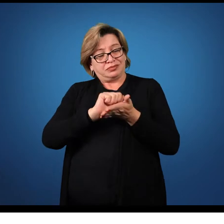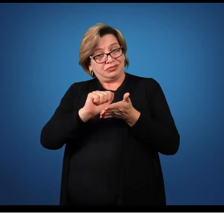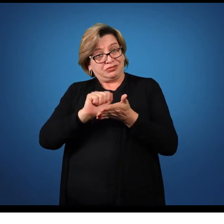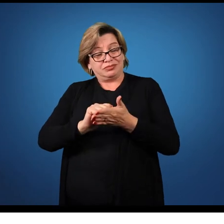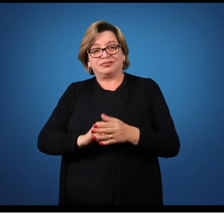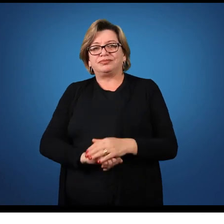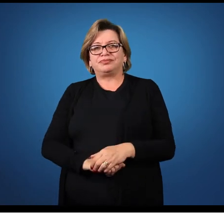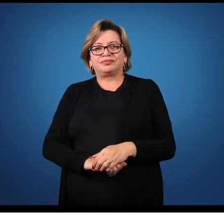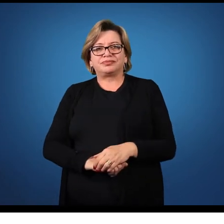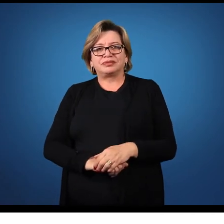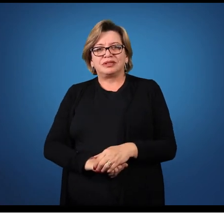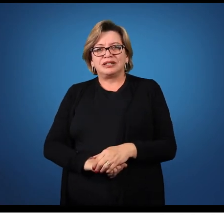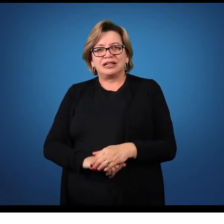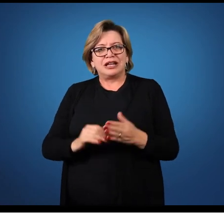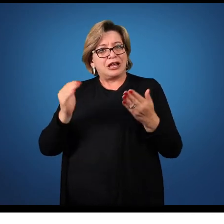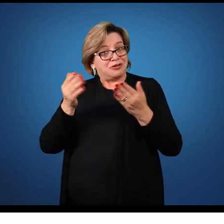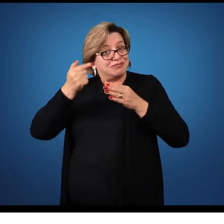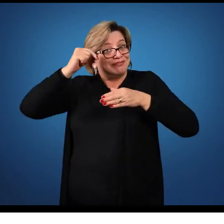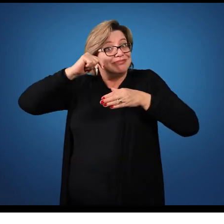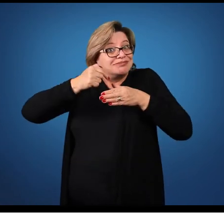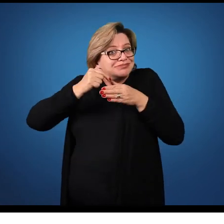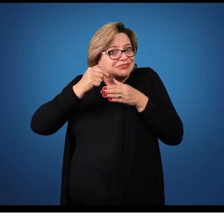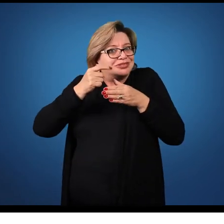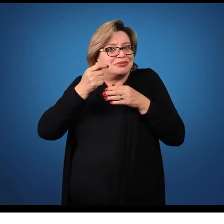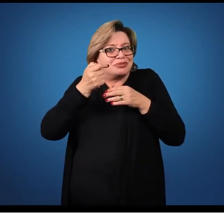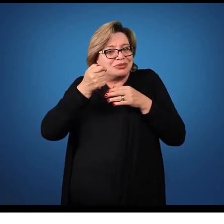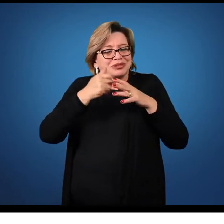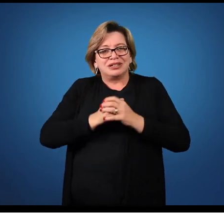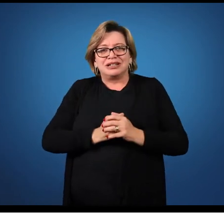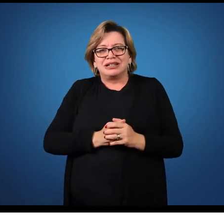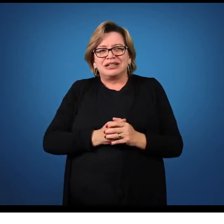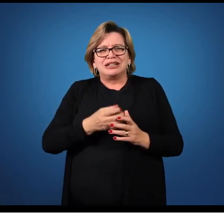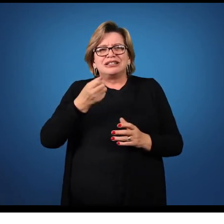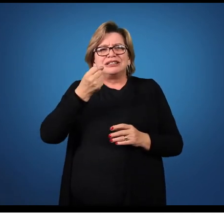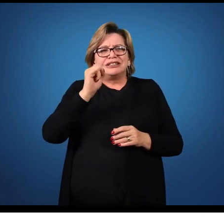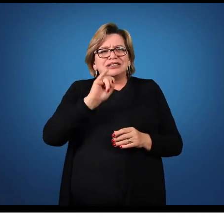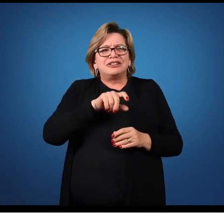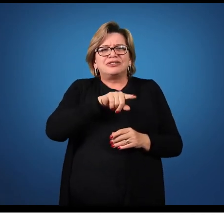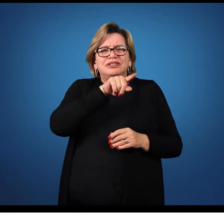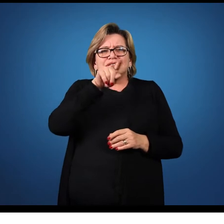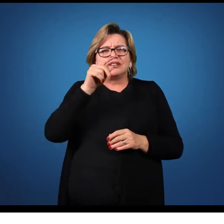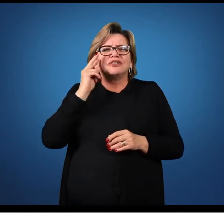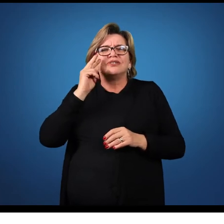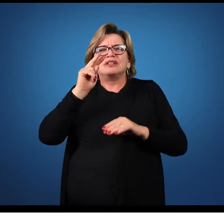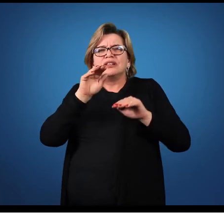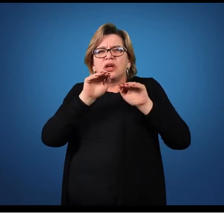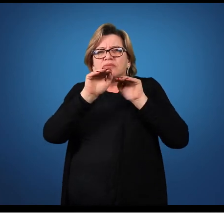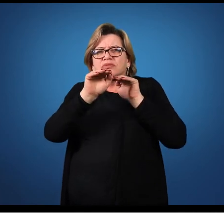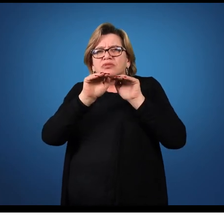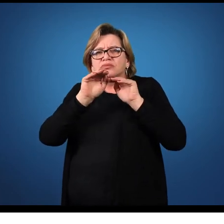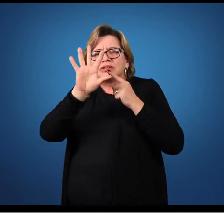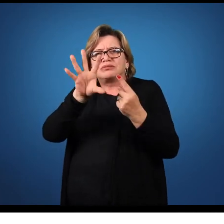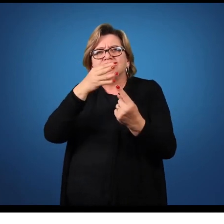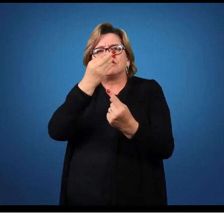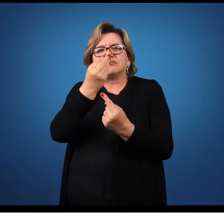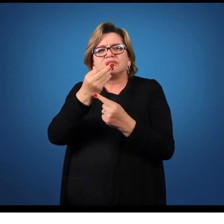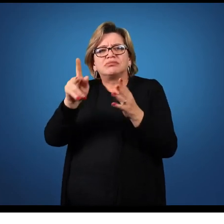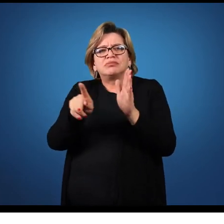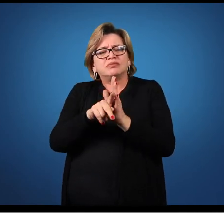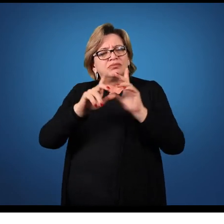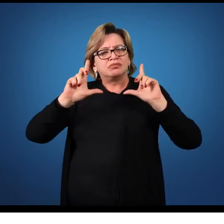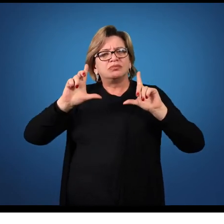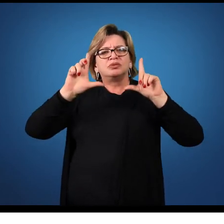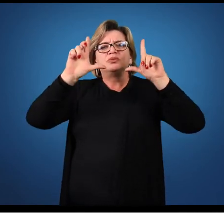Agora nós vamos um pouquinho mais a fundo. Se você tivesse que determinar um movimento artístico a qual essa obra pertence.